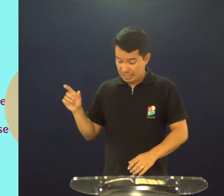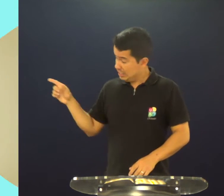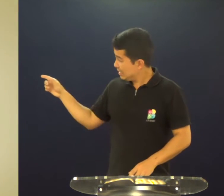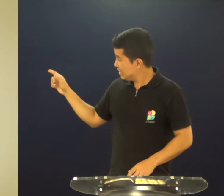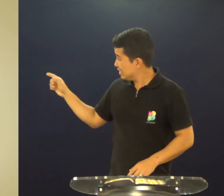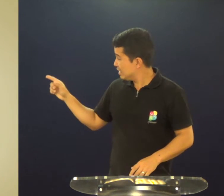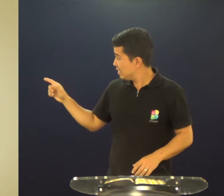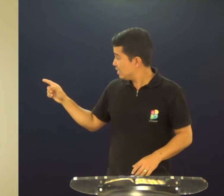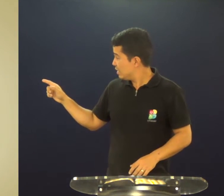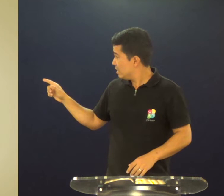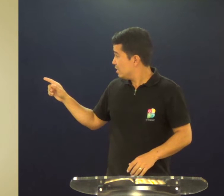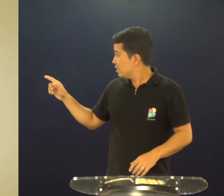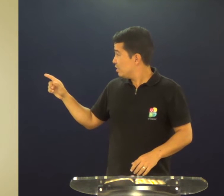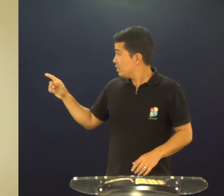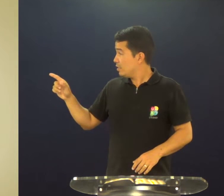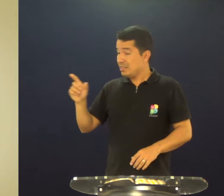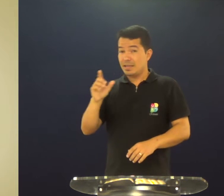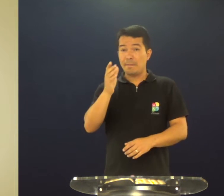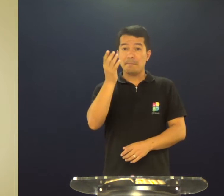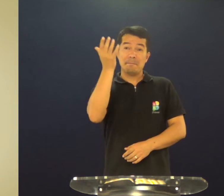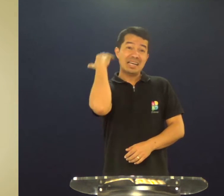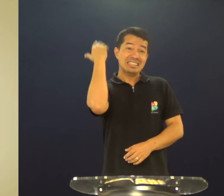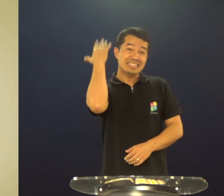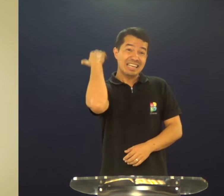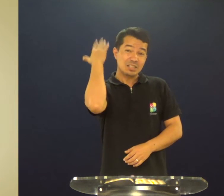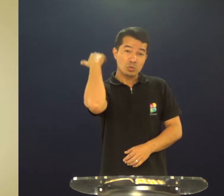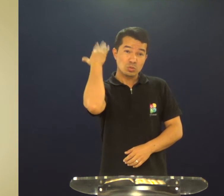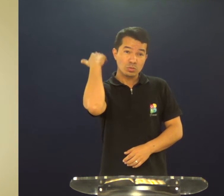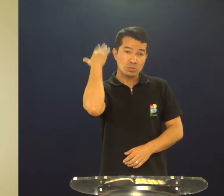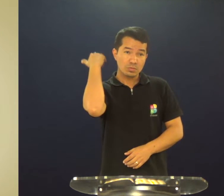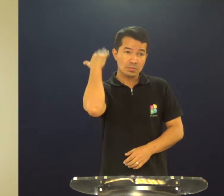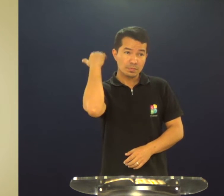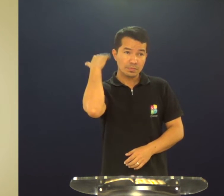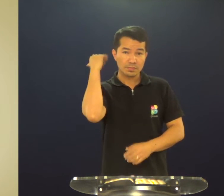então, essa palavra, no passado,